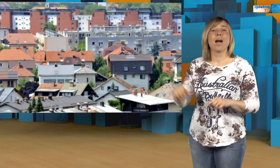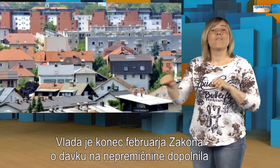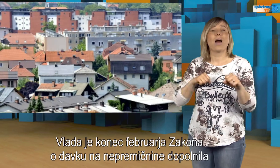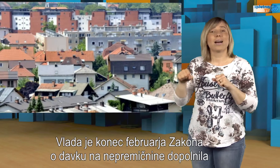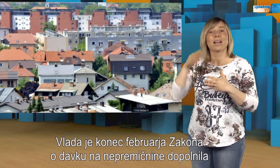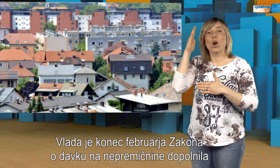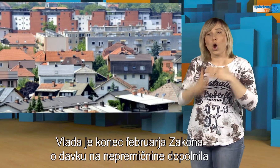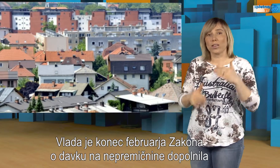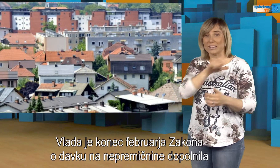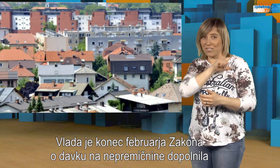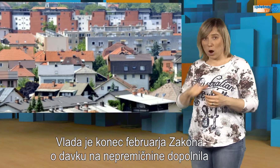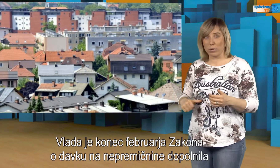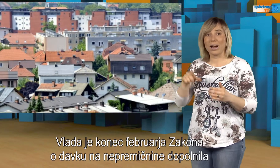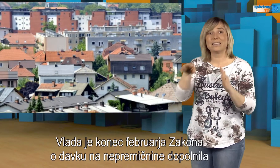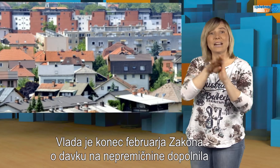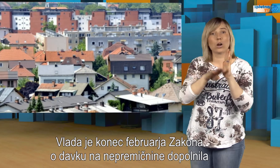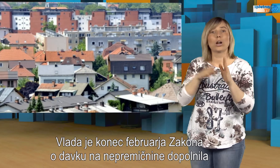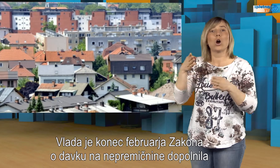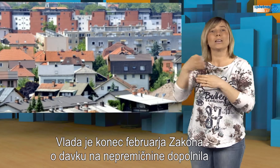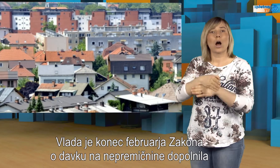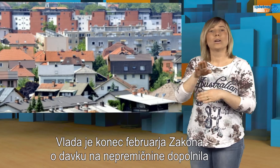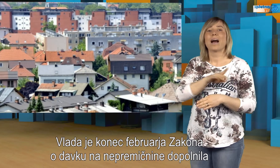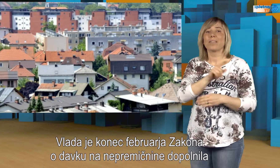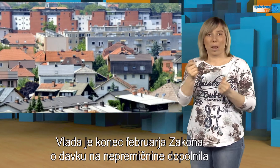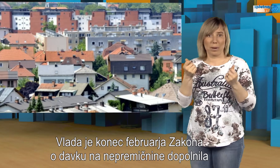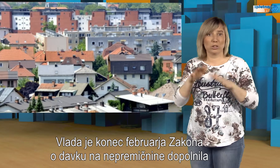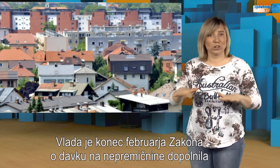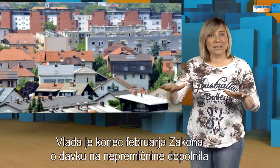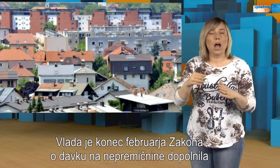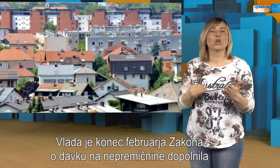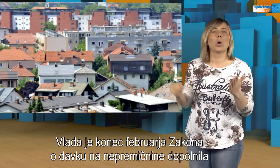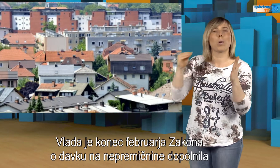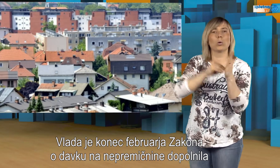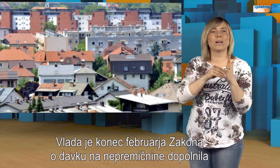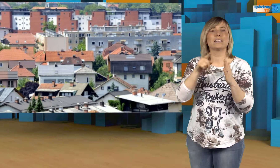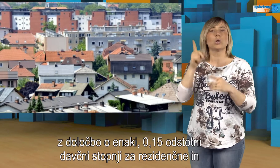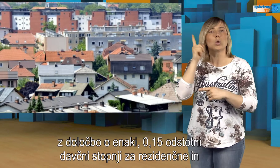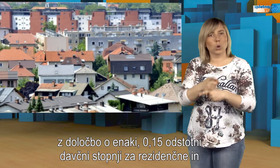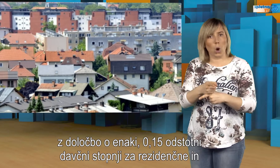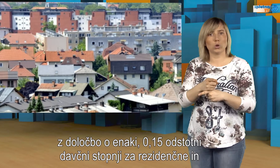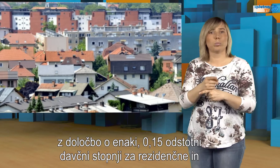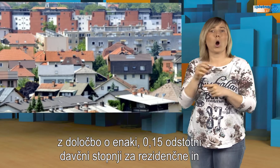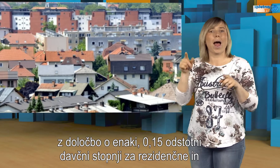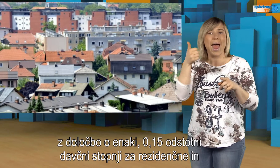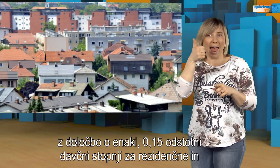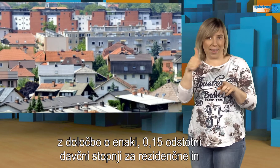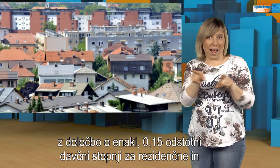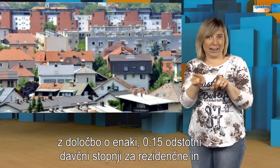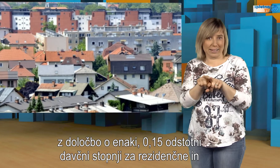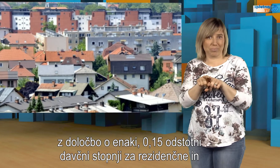Vlada je konec februarja zakona o davku na neprimičnine dopolnila zdoločbo o enakini cila 15 odstotni davčni stopni